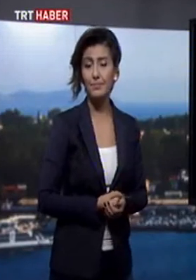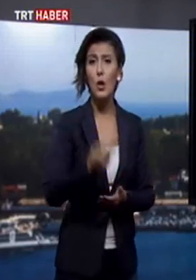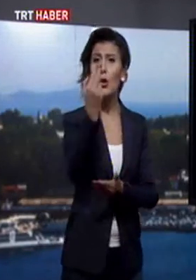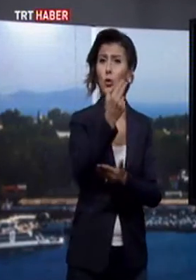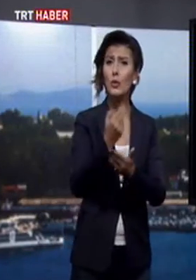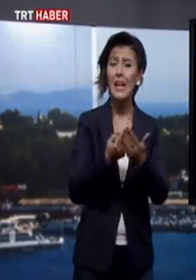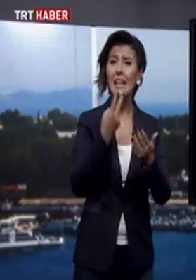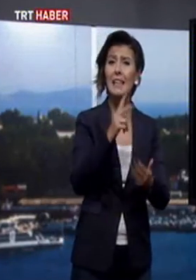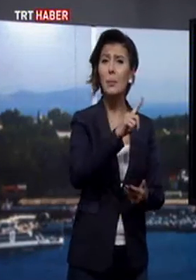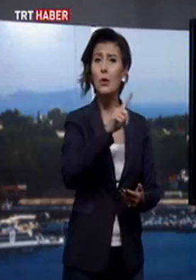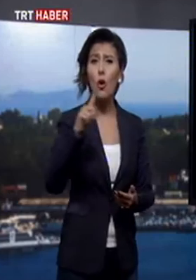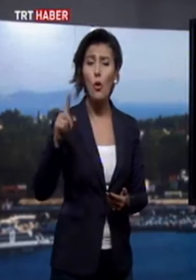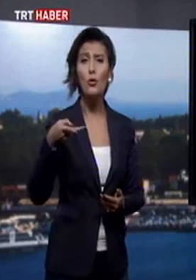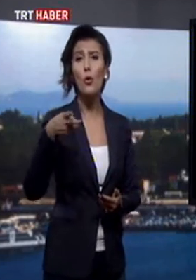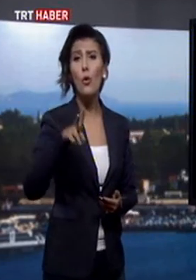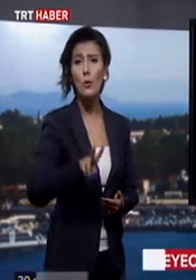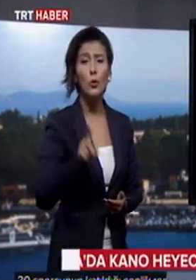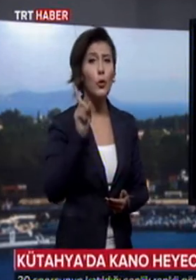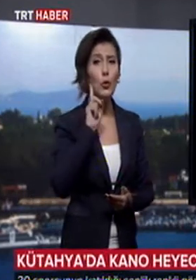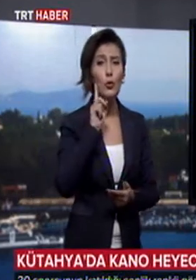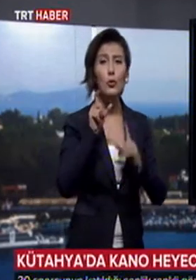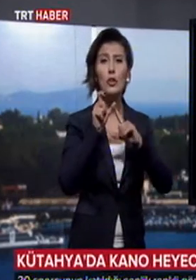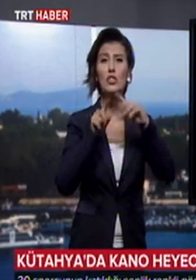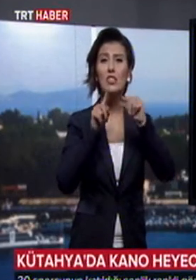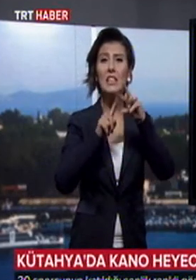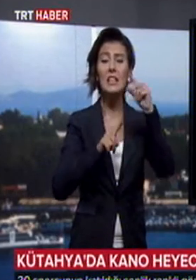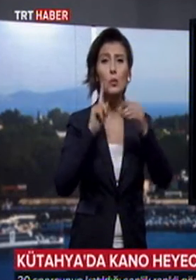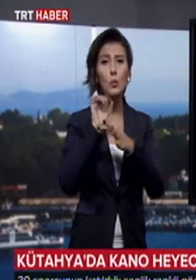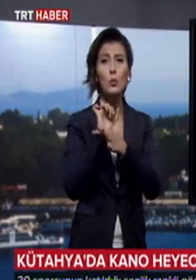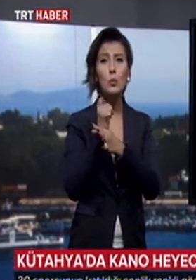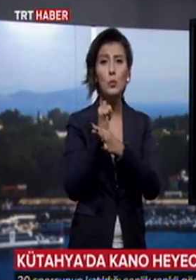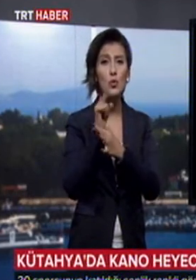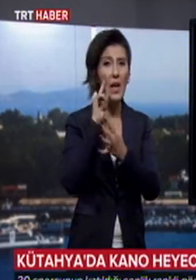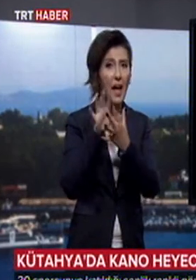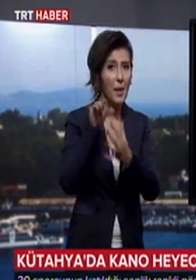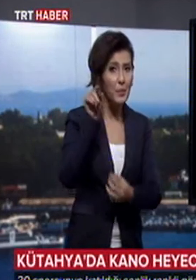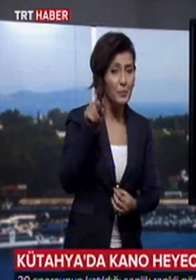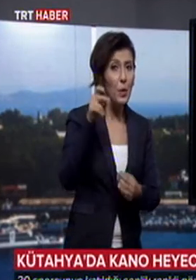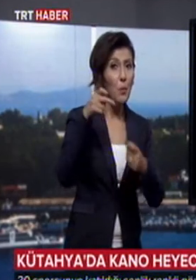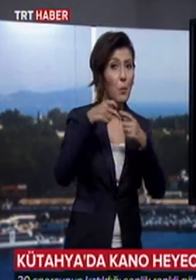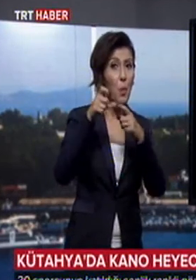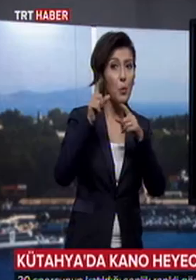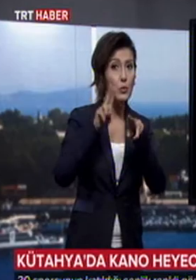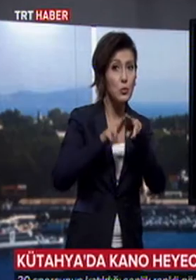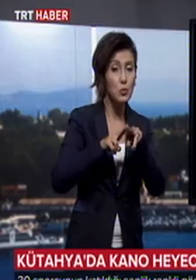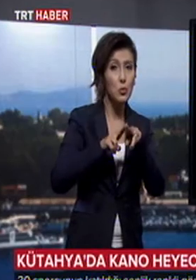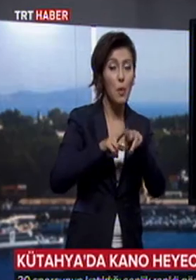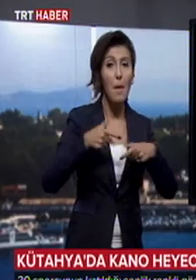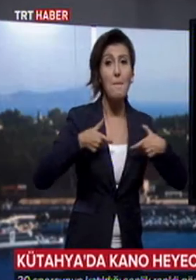Kütahya'da 2010'da vefat eden ünlü Çin'i ustası Sıtkı Olçar anısına Borsuk Baraj Gölü, Firik Vadisi Kano